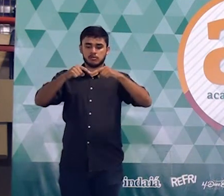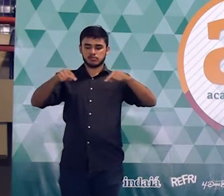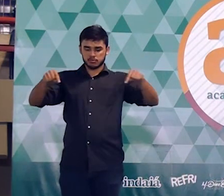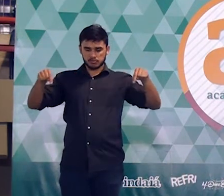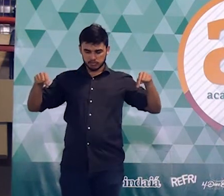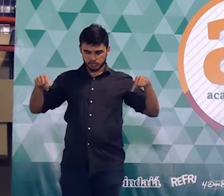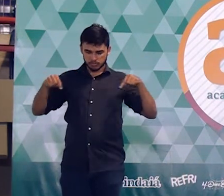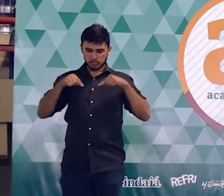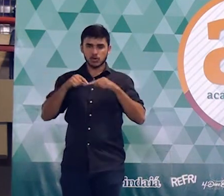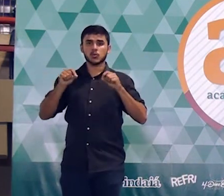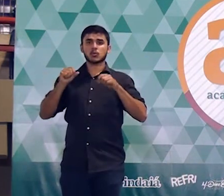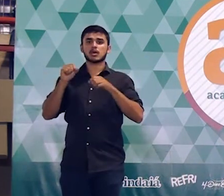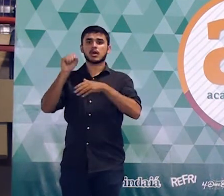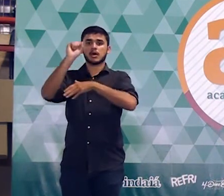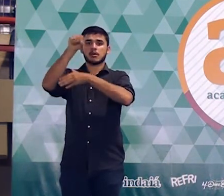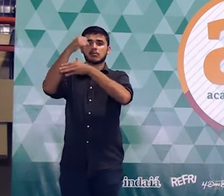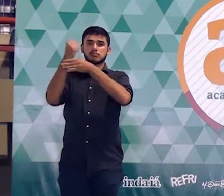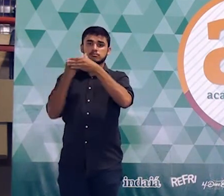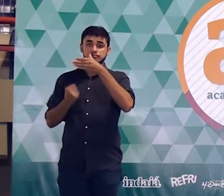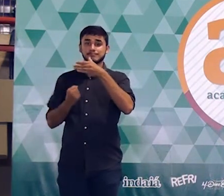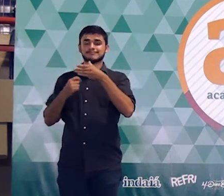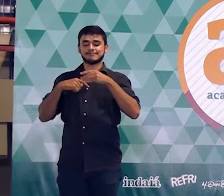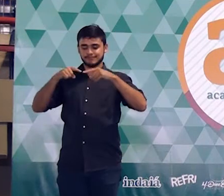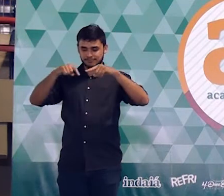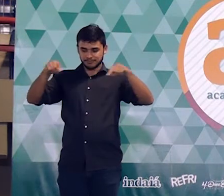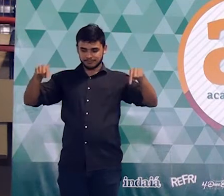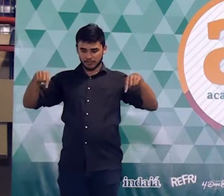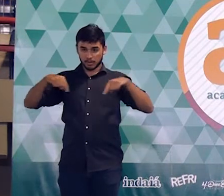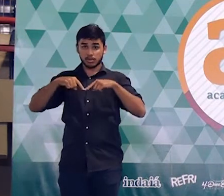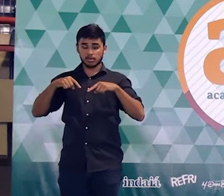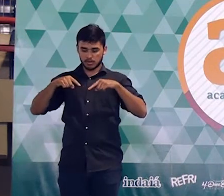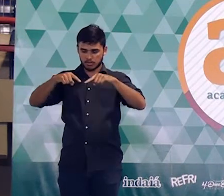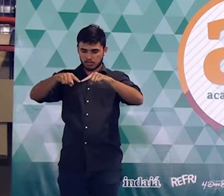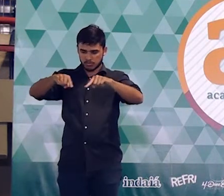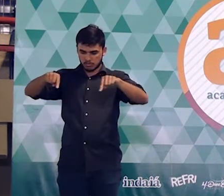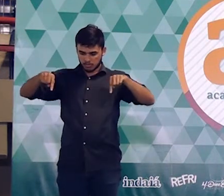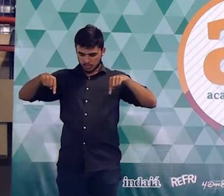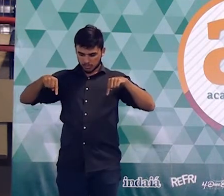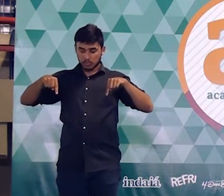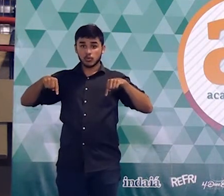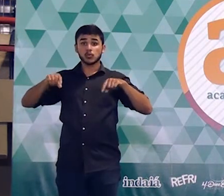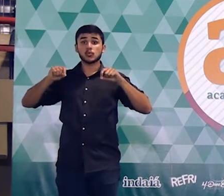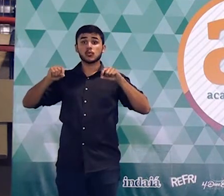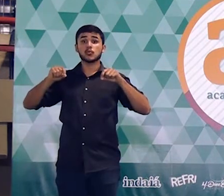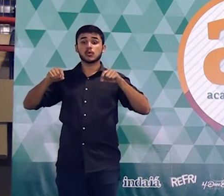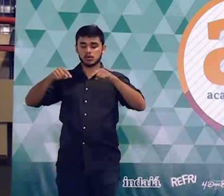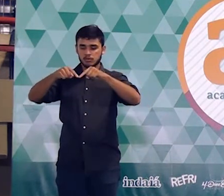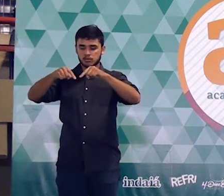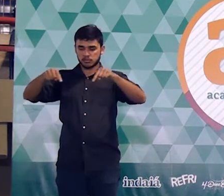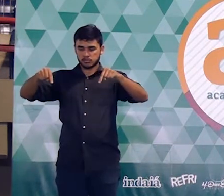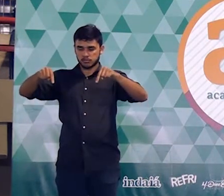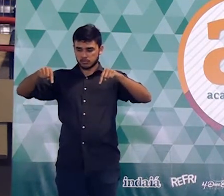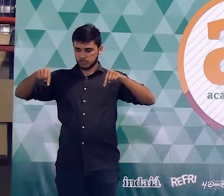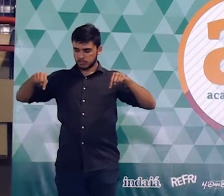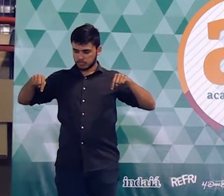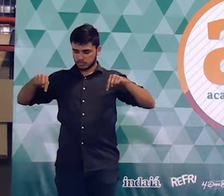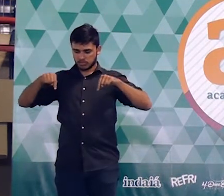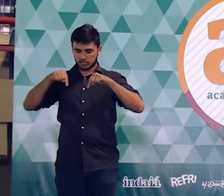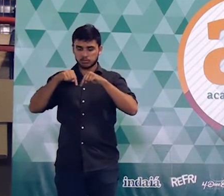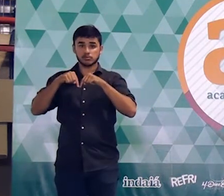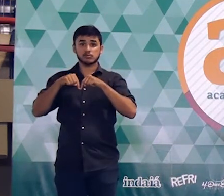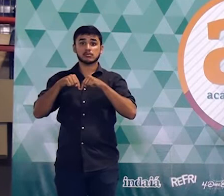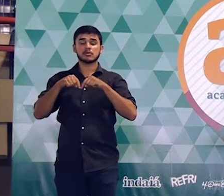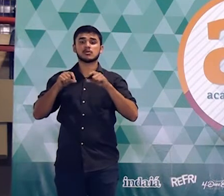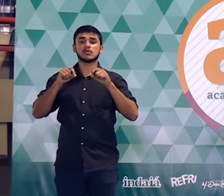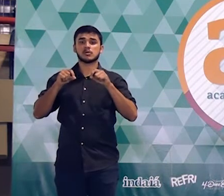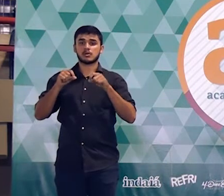Os trapézios em cinza, chamados garrafões, correspondem às áreas restritivas. Então, você tem